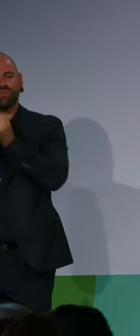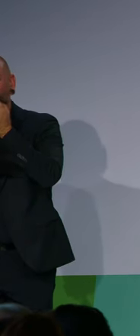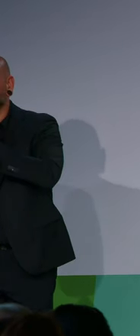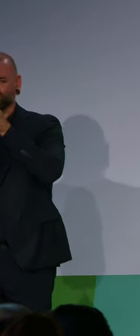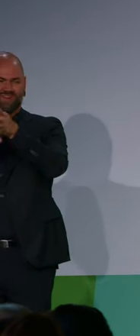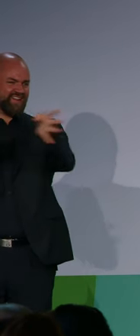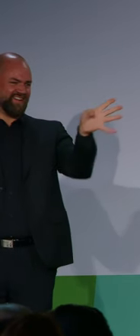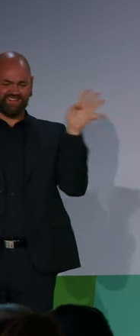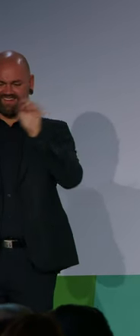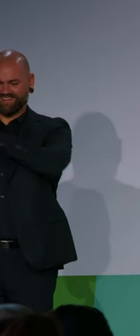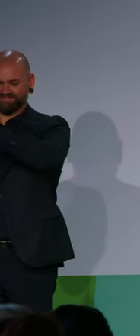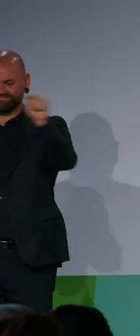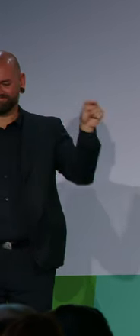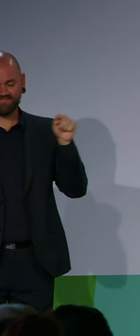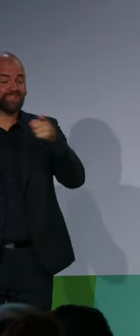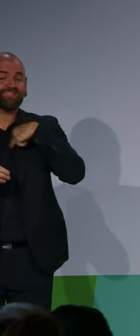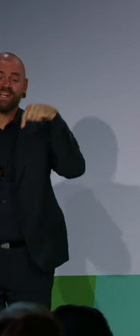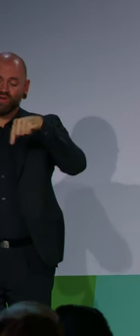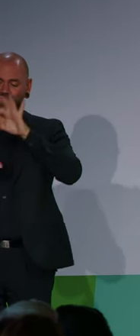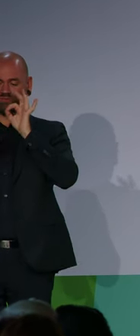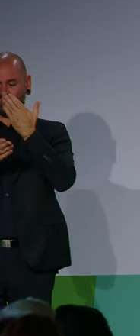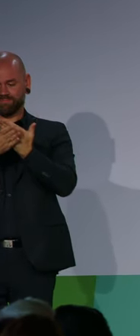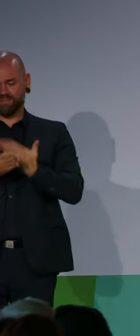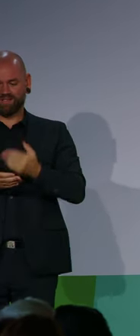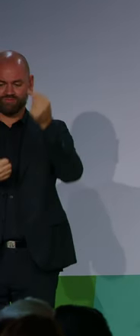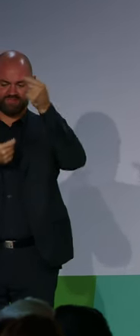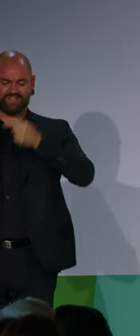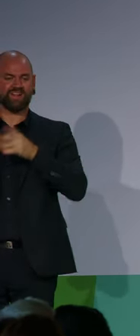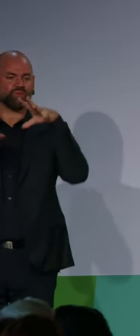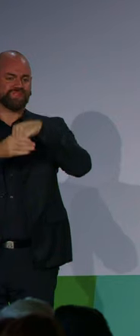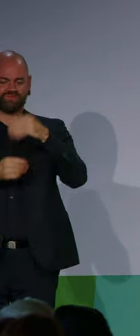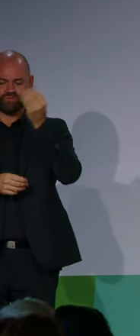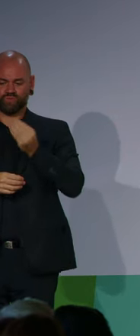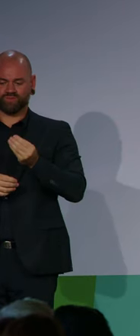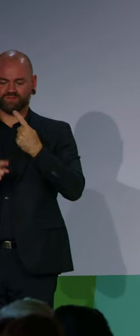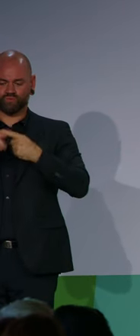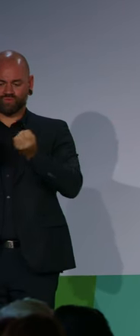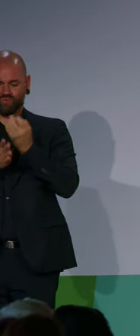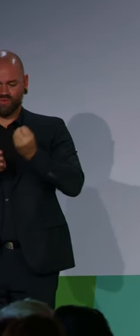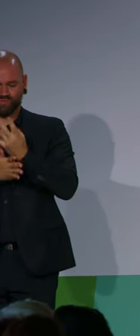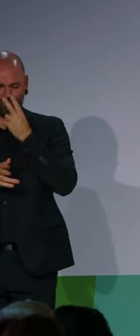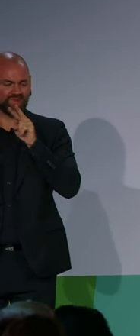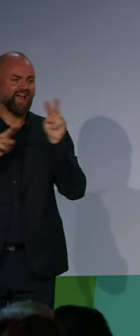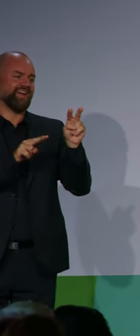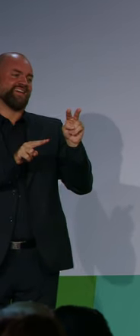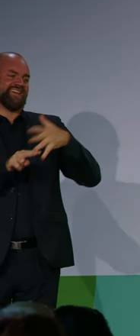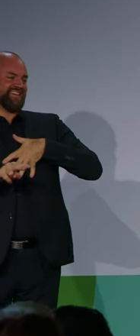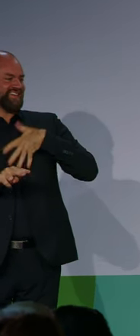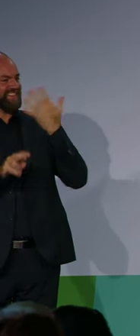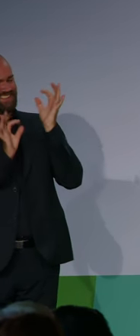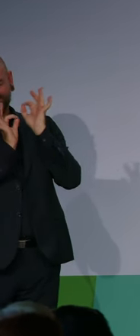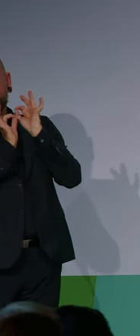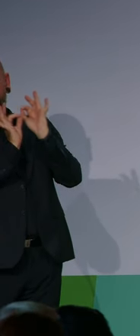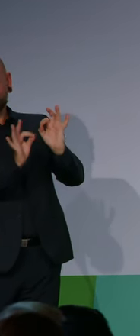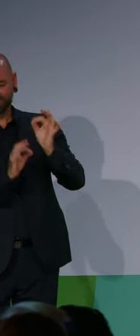Künstler jetzt auch da sind. Aber wir wissen natürlich, dass der Zugang zu Kunst und Kultur, gerade für Menschen mit Behinderungen,